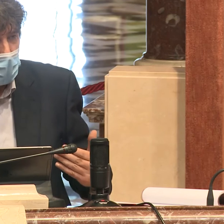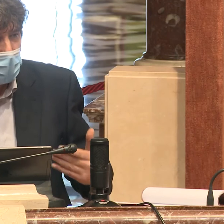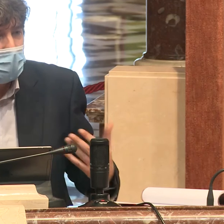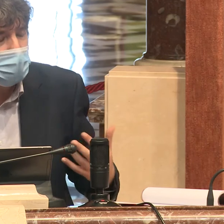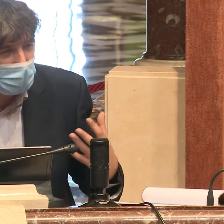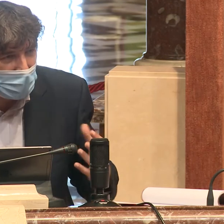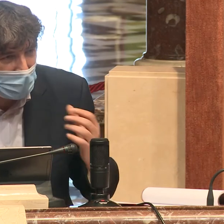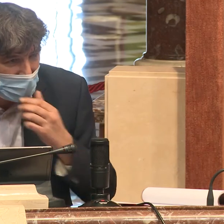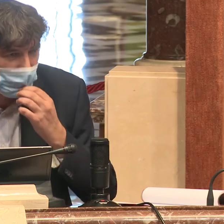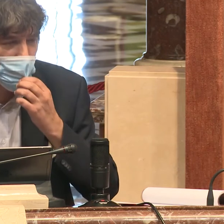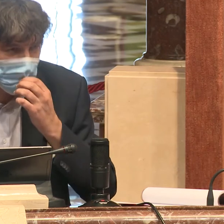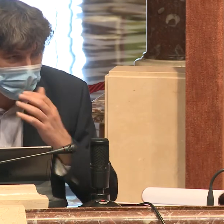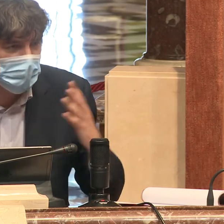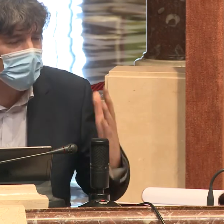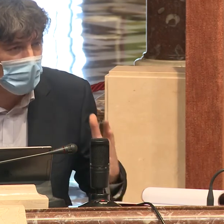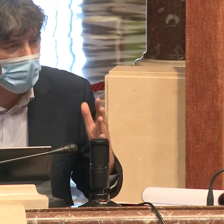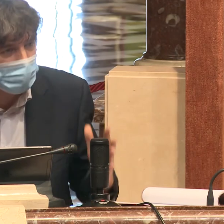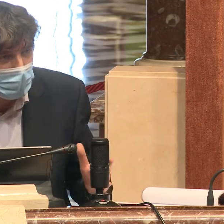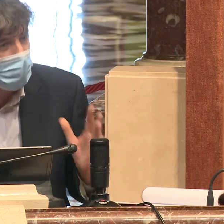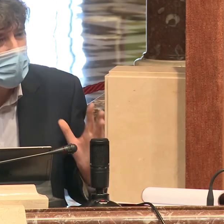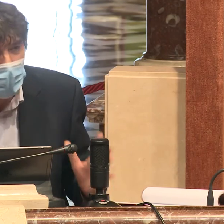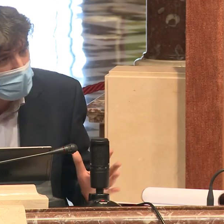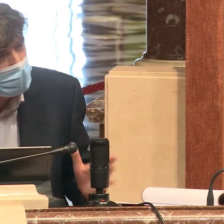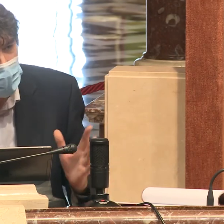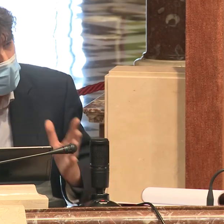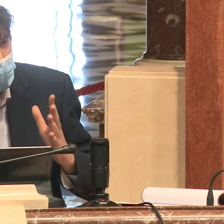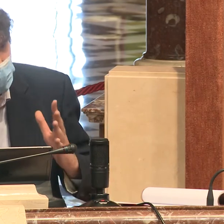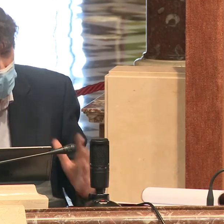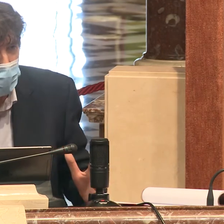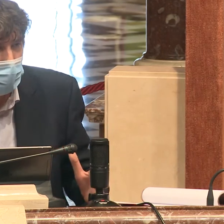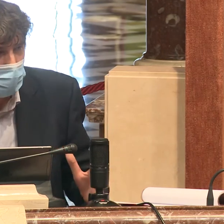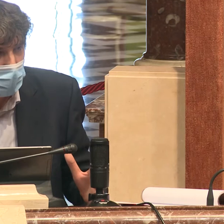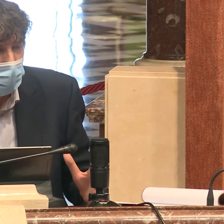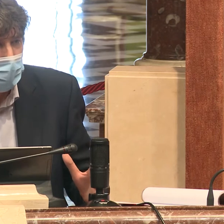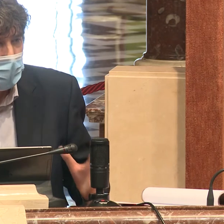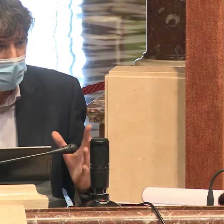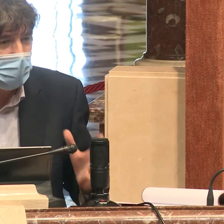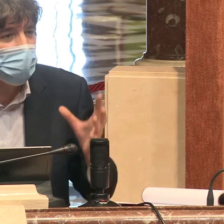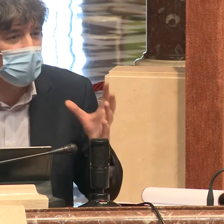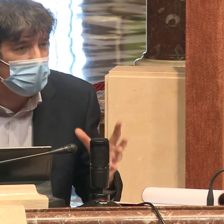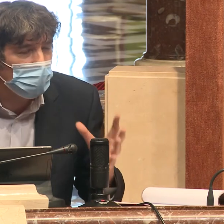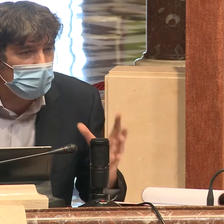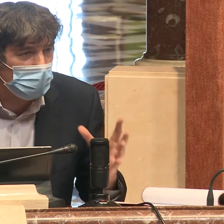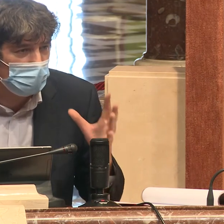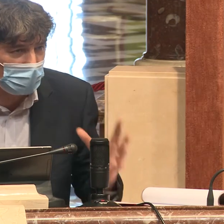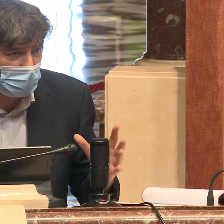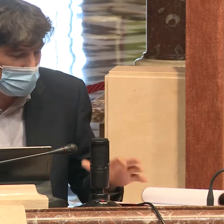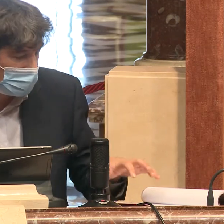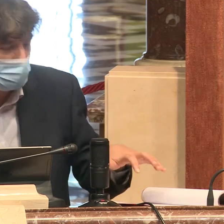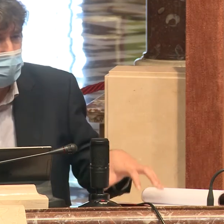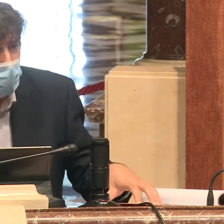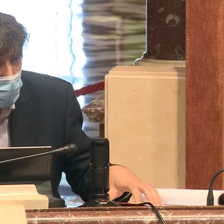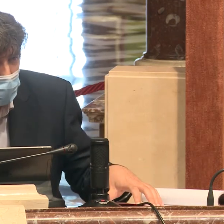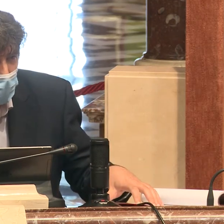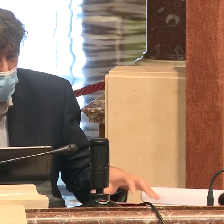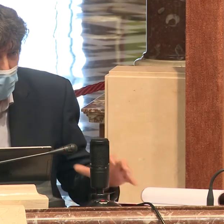qué medidas legales concretas se deberían adoptar con independencia de su cuantificación económica? ¿Qué contenido mínimo debería tener el